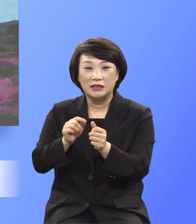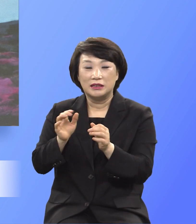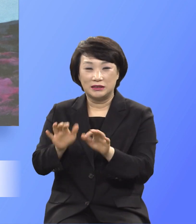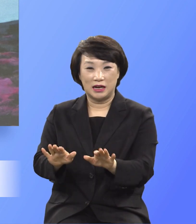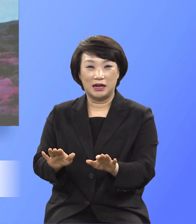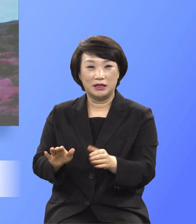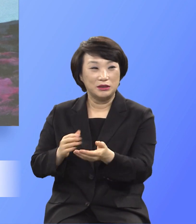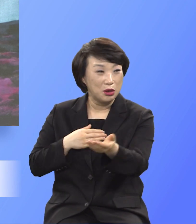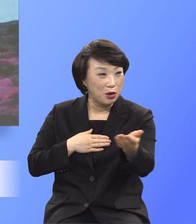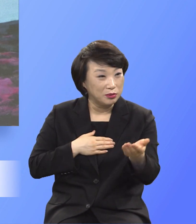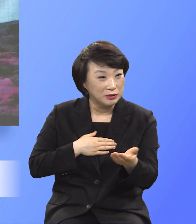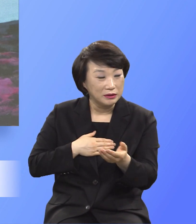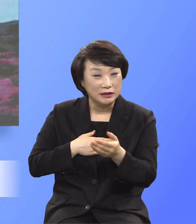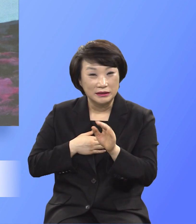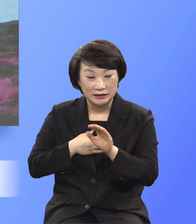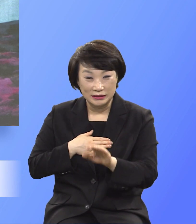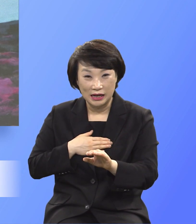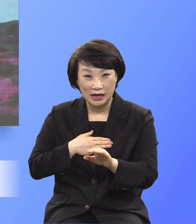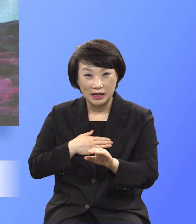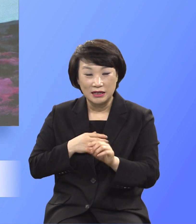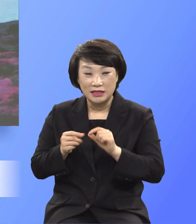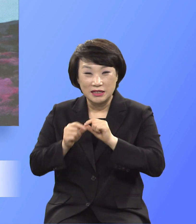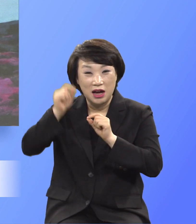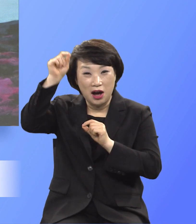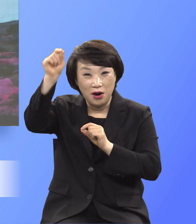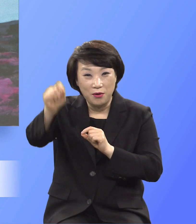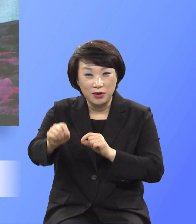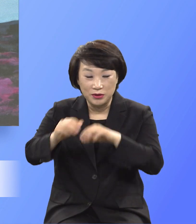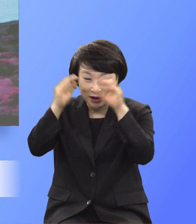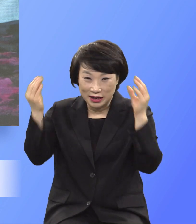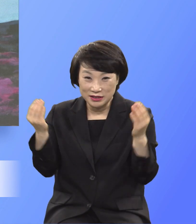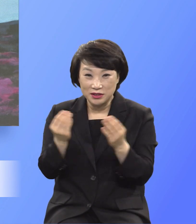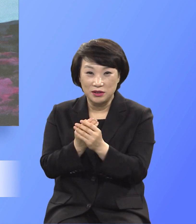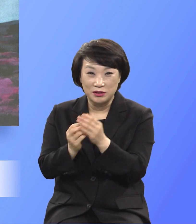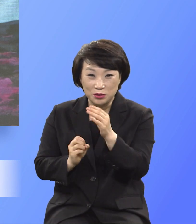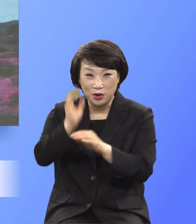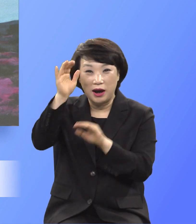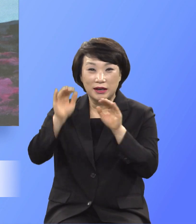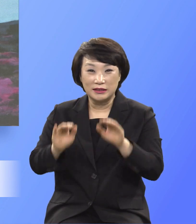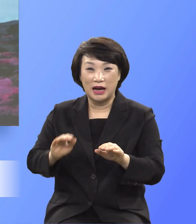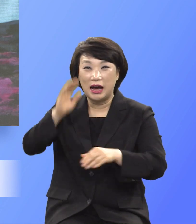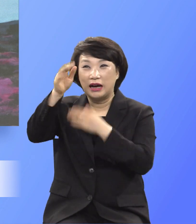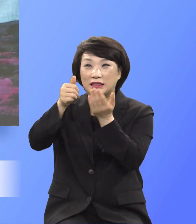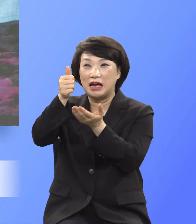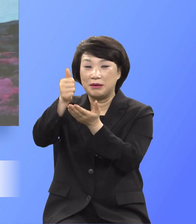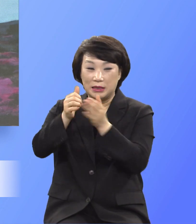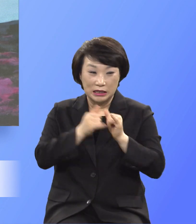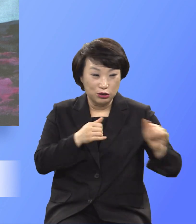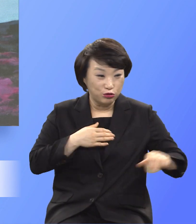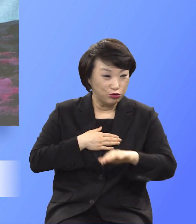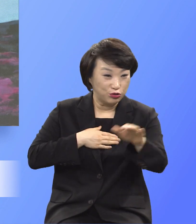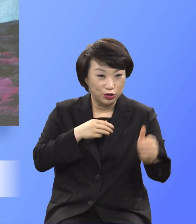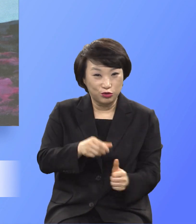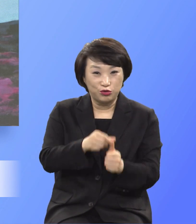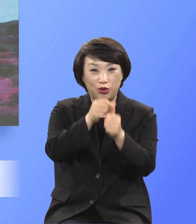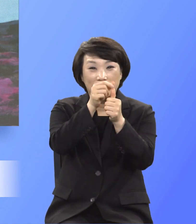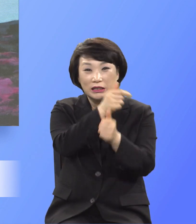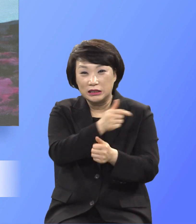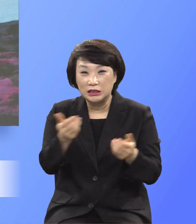영원히 완전히 초월하는 하나님의 인류 구원의 대사건의